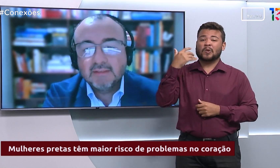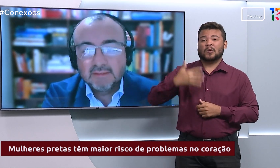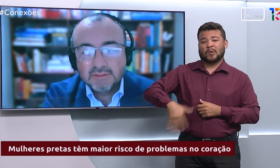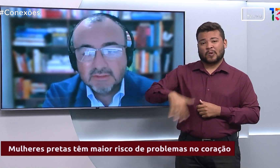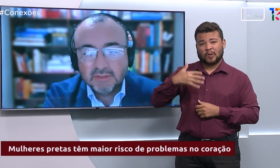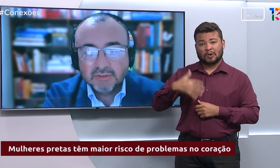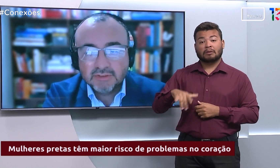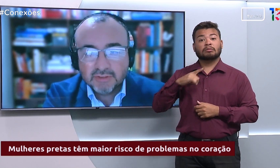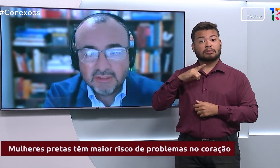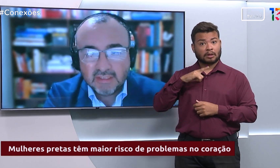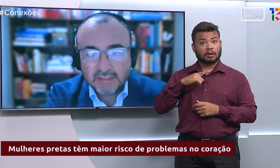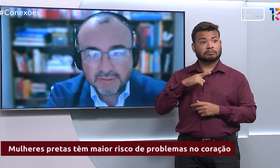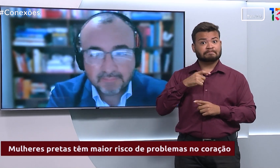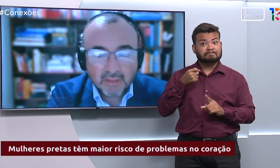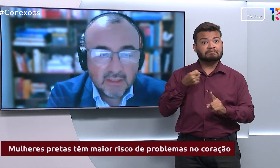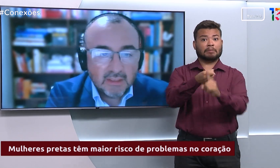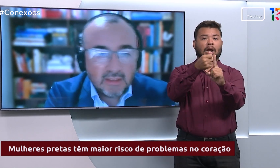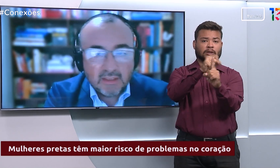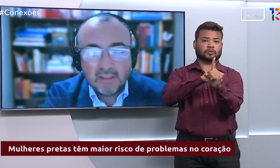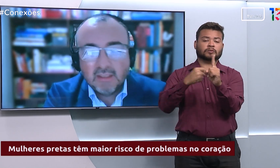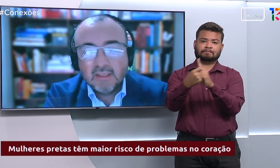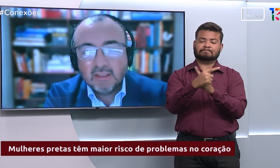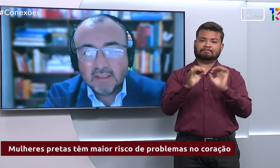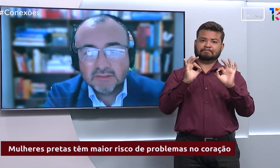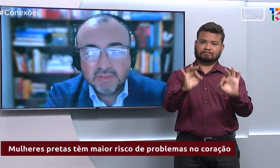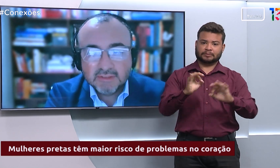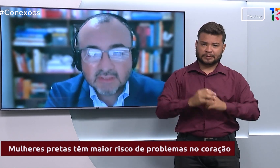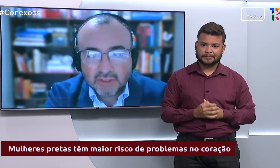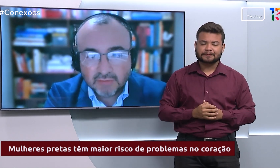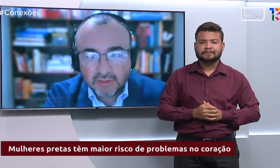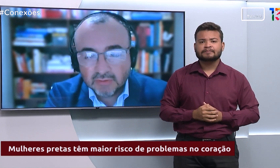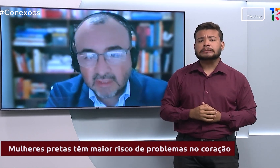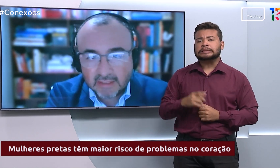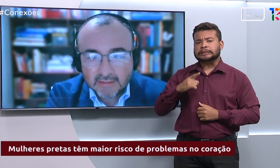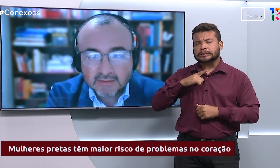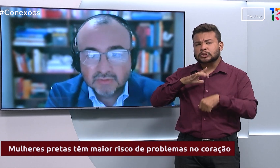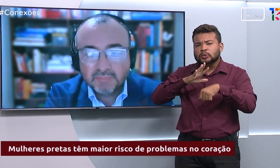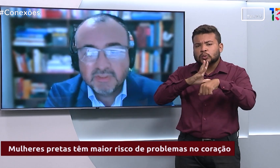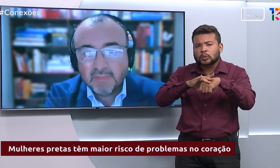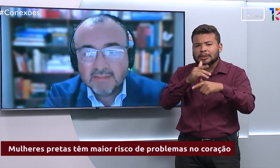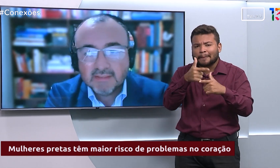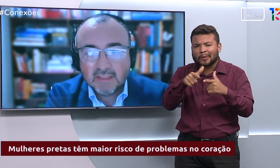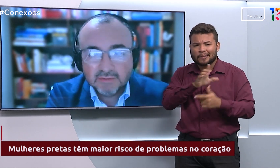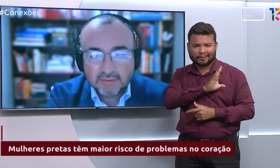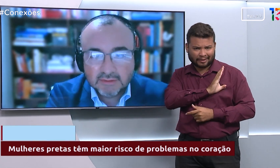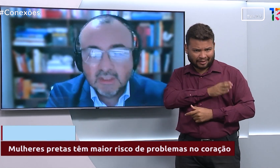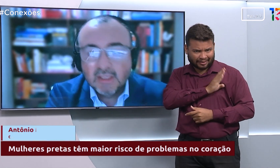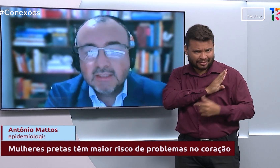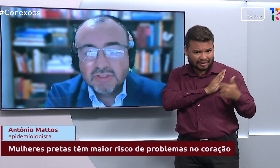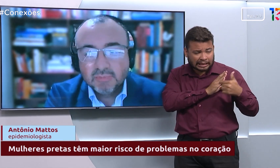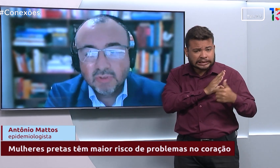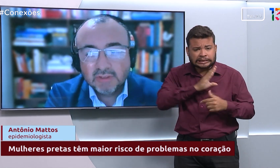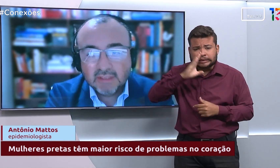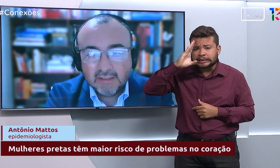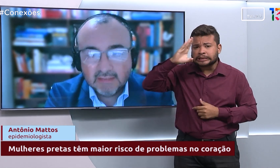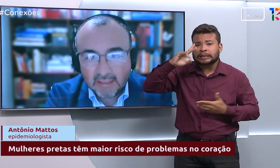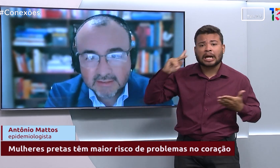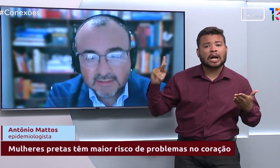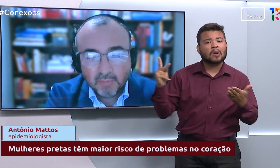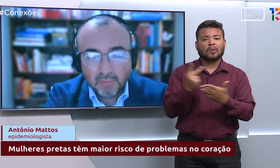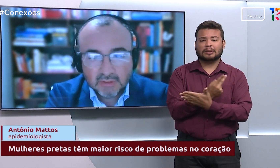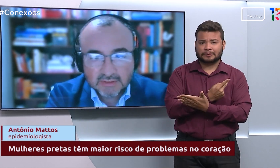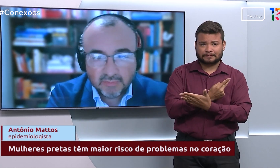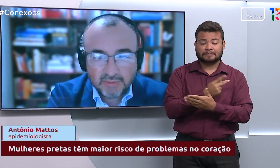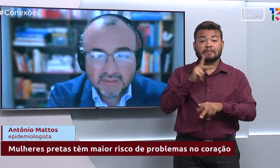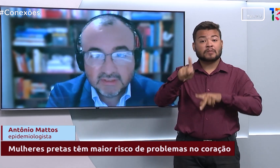impactante na nossa sociedade. As doenças cardiovasculares são as principais causas de mortalidade